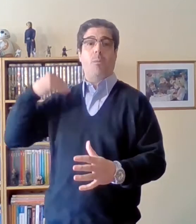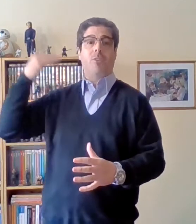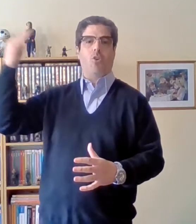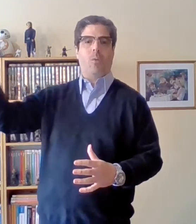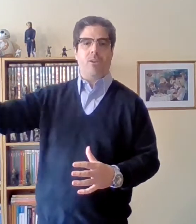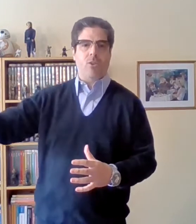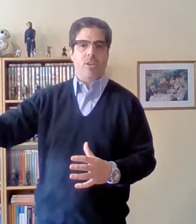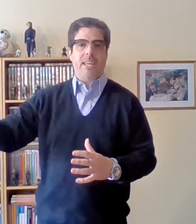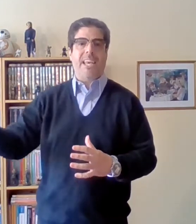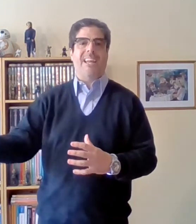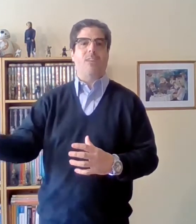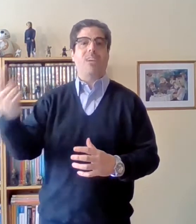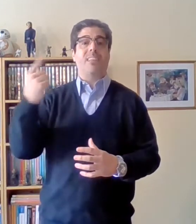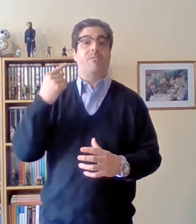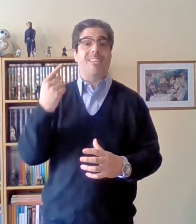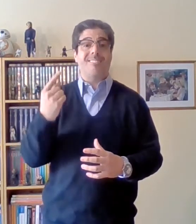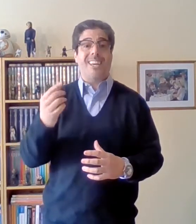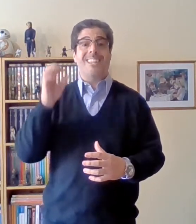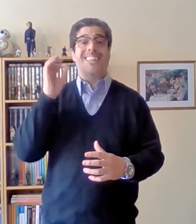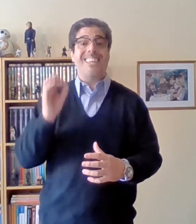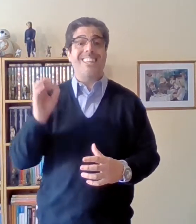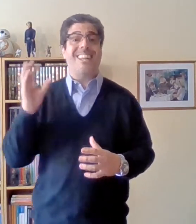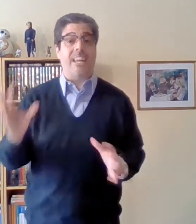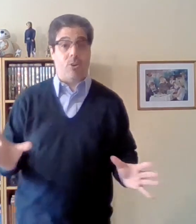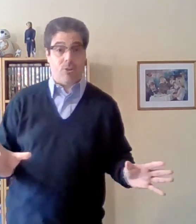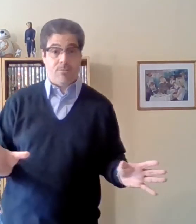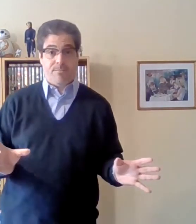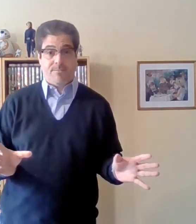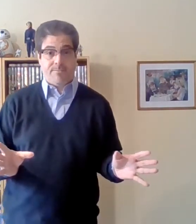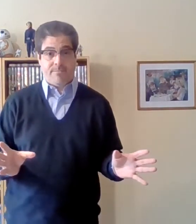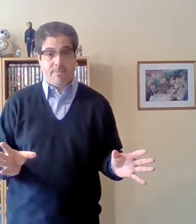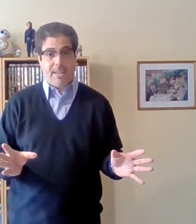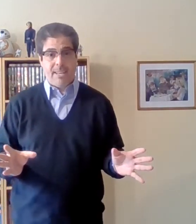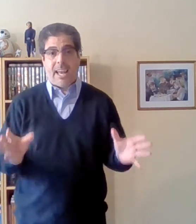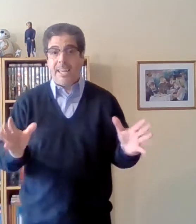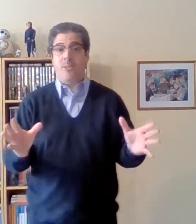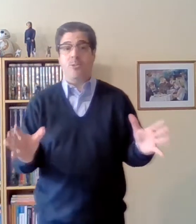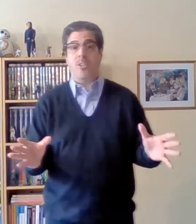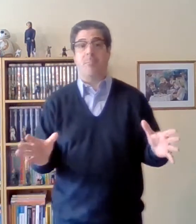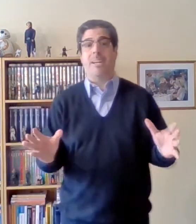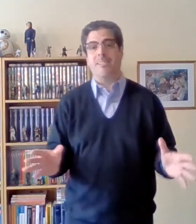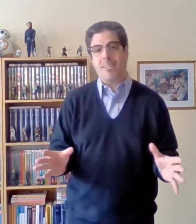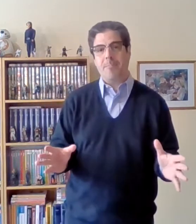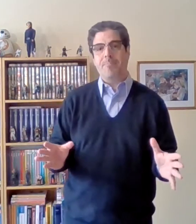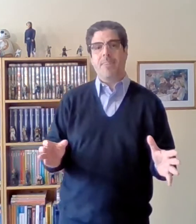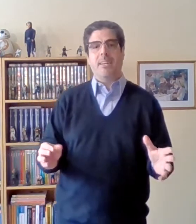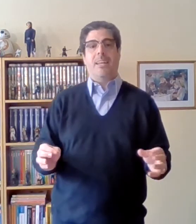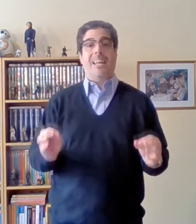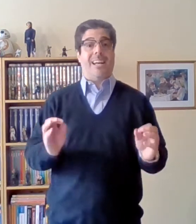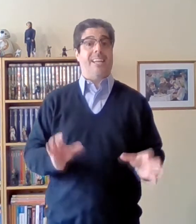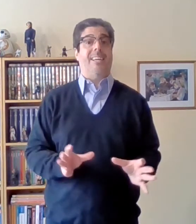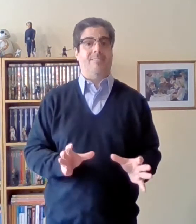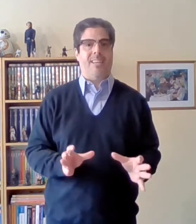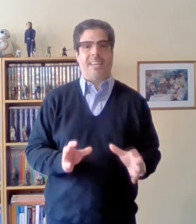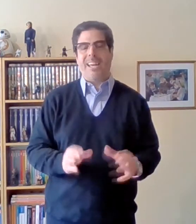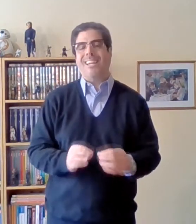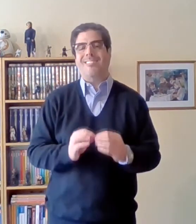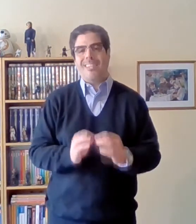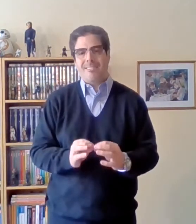mayor valor y ganar una diferencia de dinero ¿ven? y ahí entonces aparece la ganancia que es la esencia